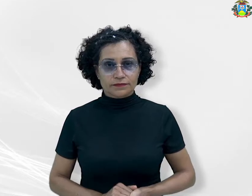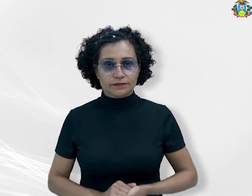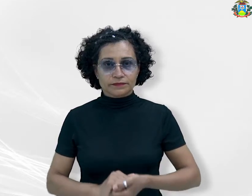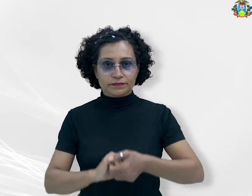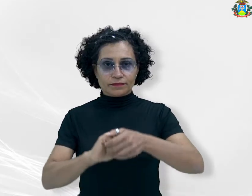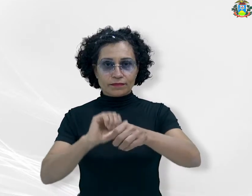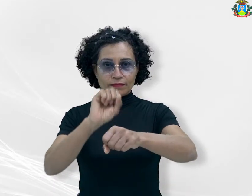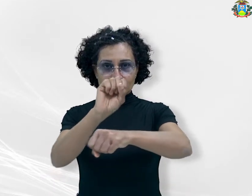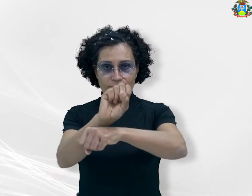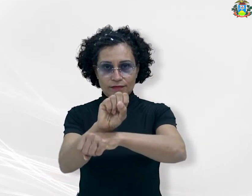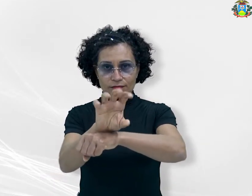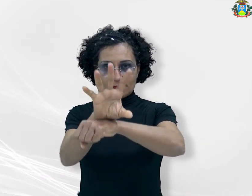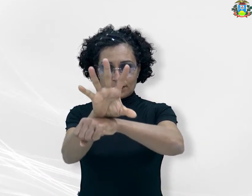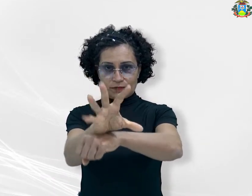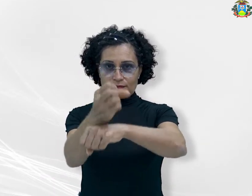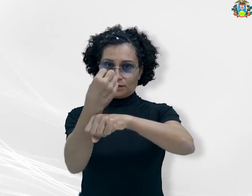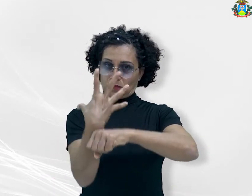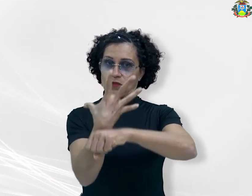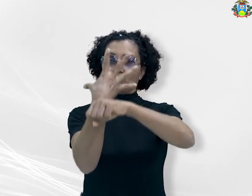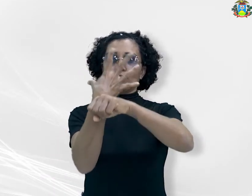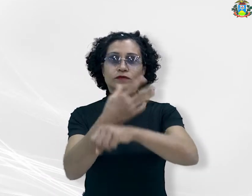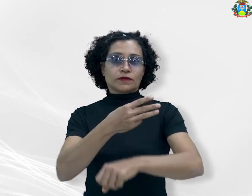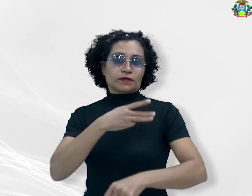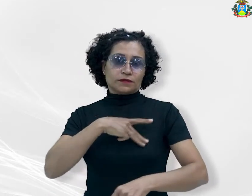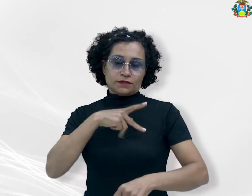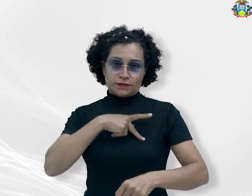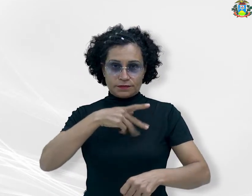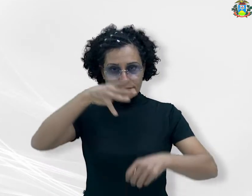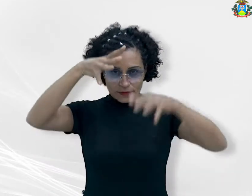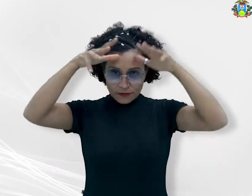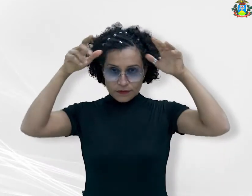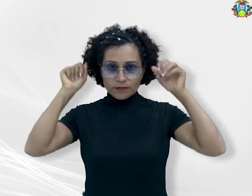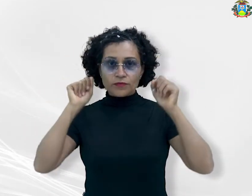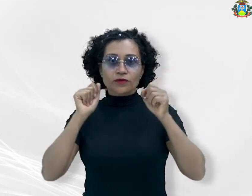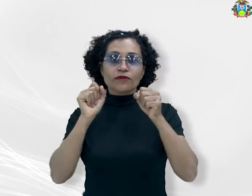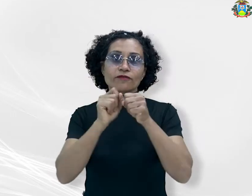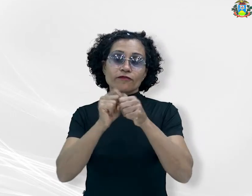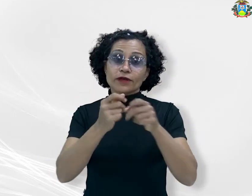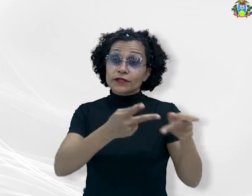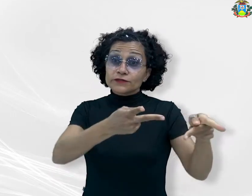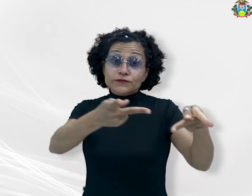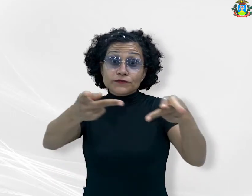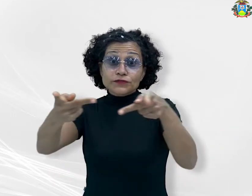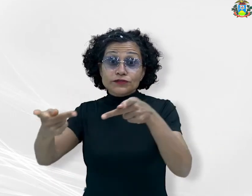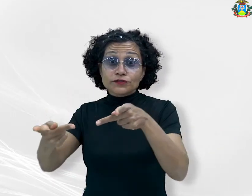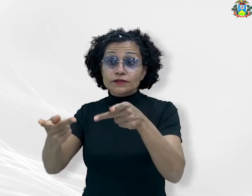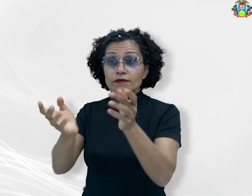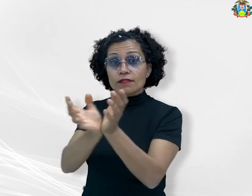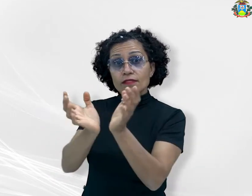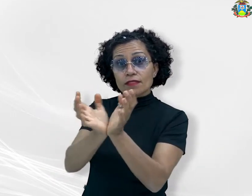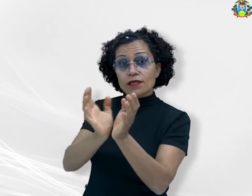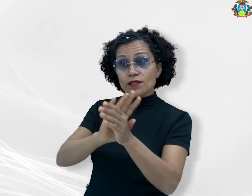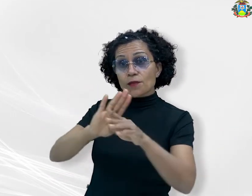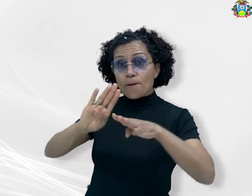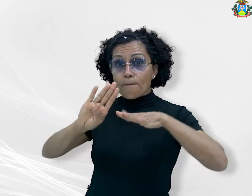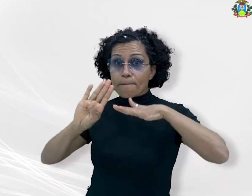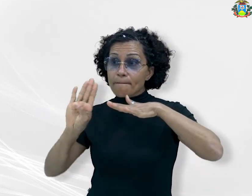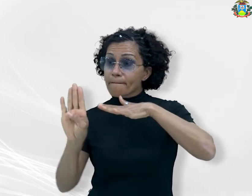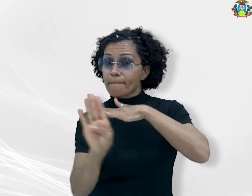Ouvidoria do Ministério Público de Mato Grosso faz visita à Comunidade Cantagalo e programa evento. A